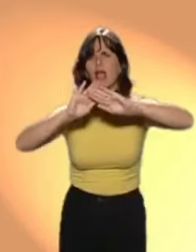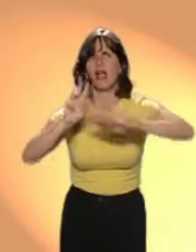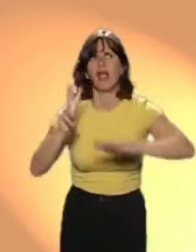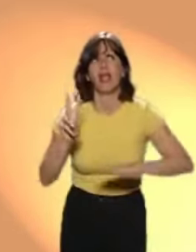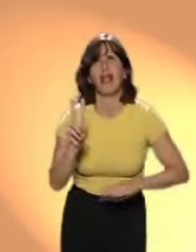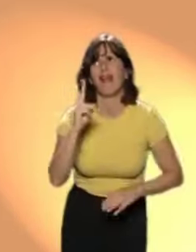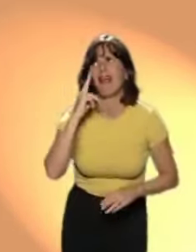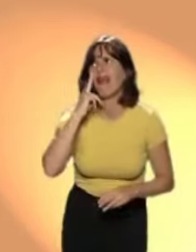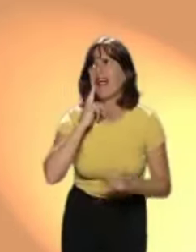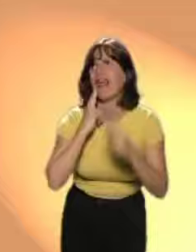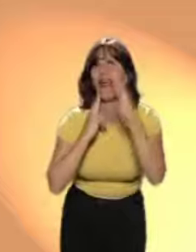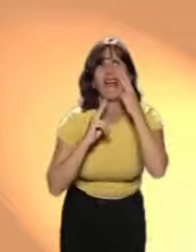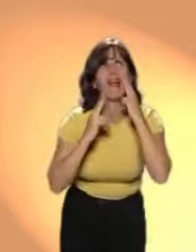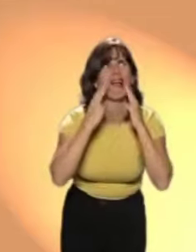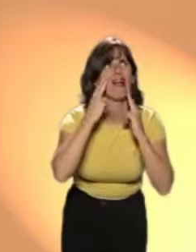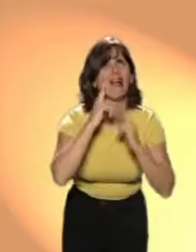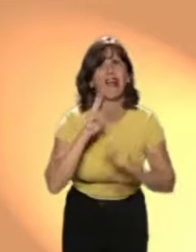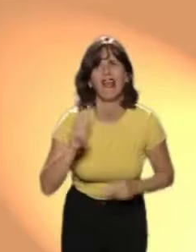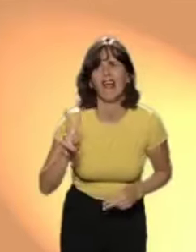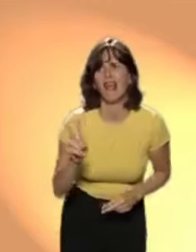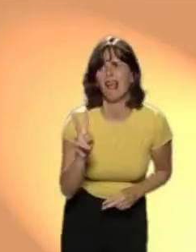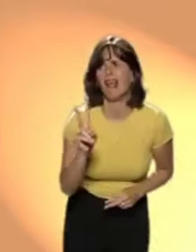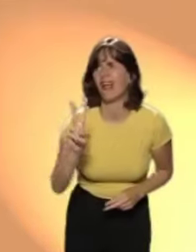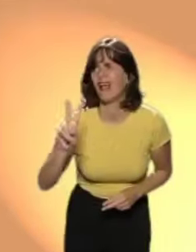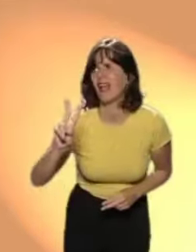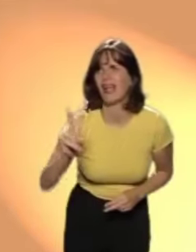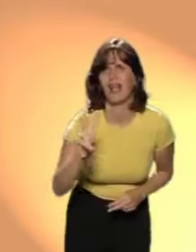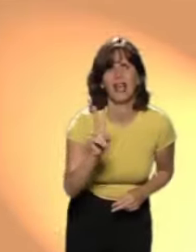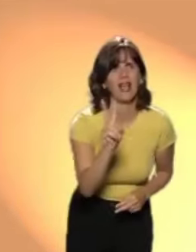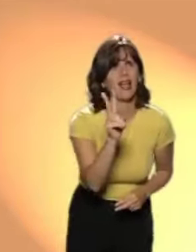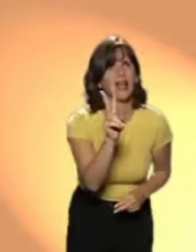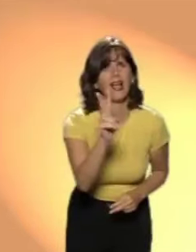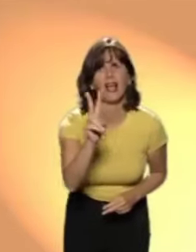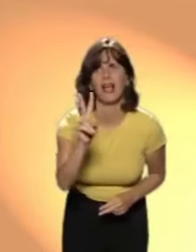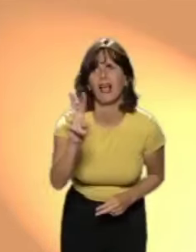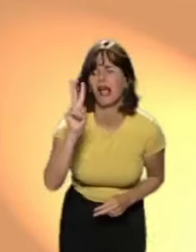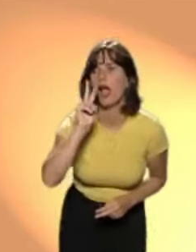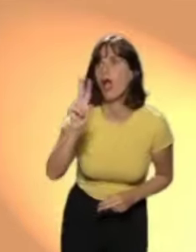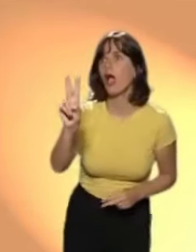miedo. Fue anocheciendo y cada vez tenían más miedo.